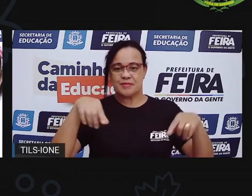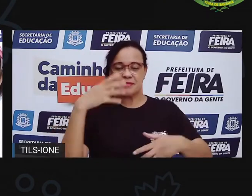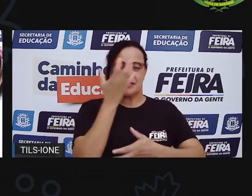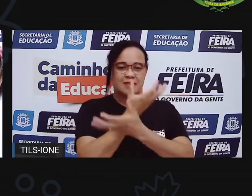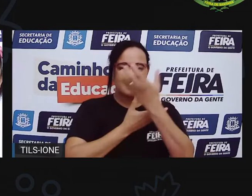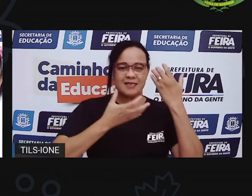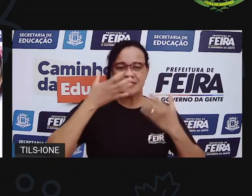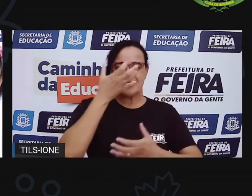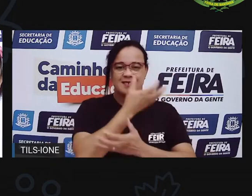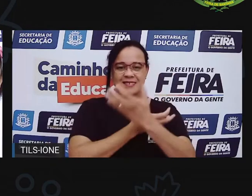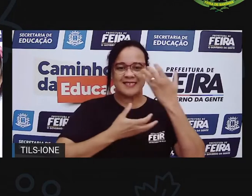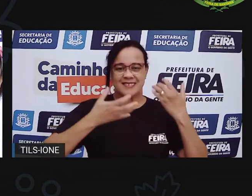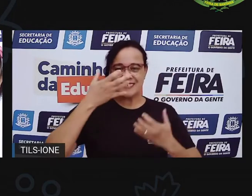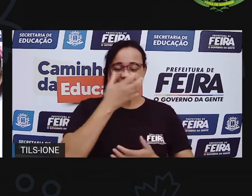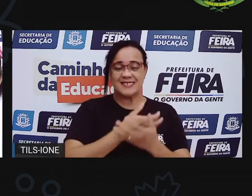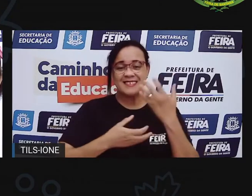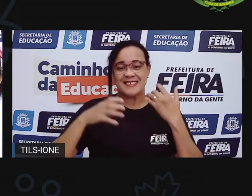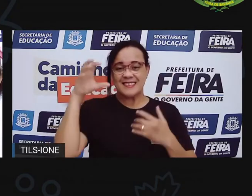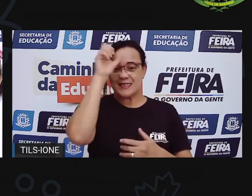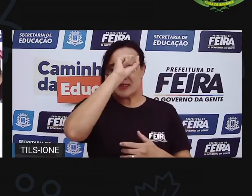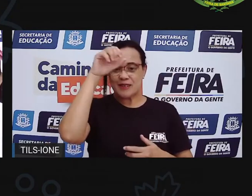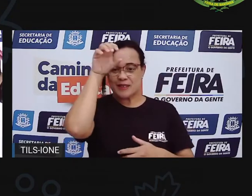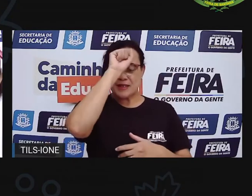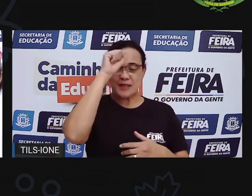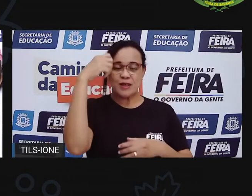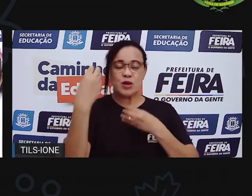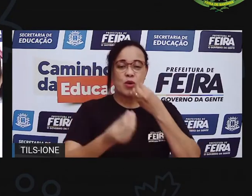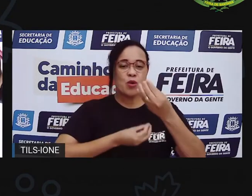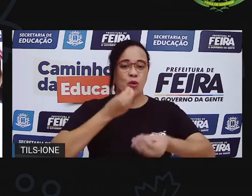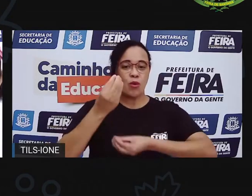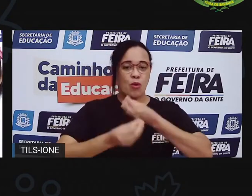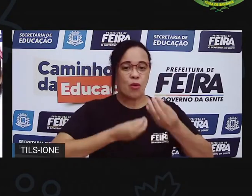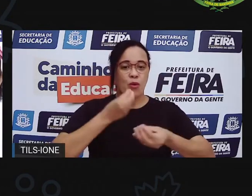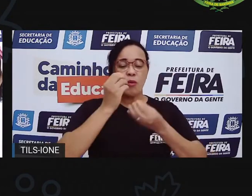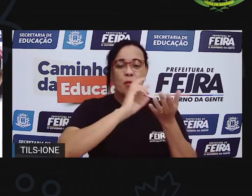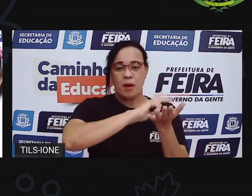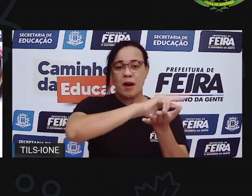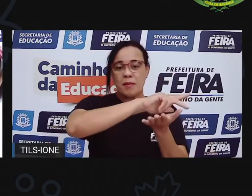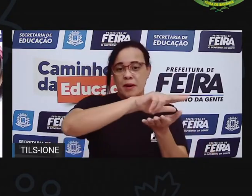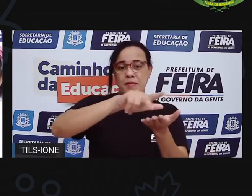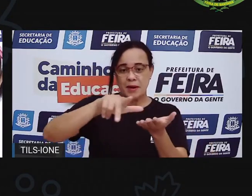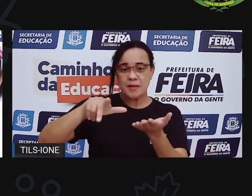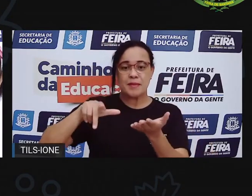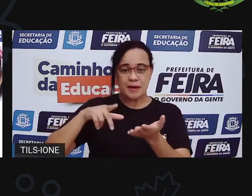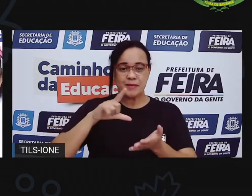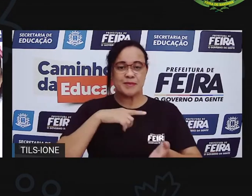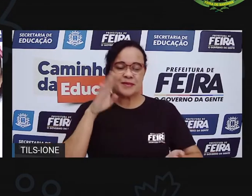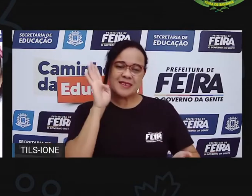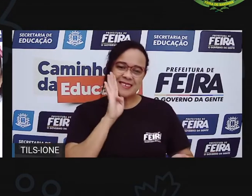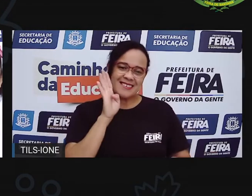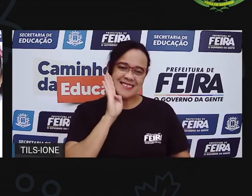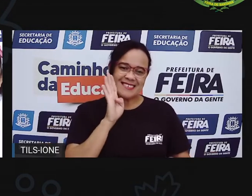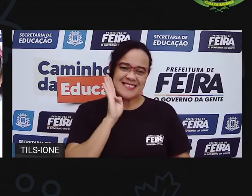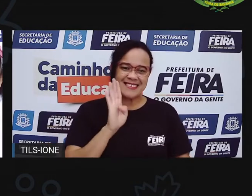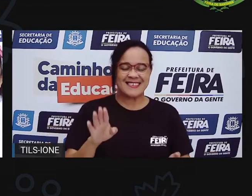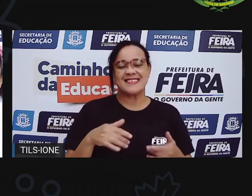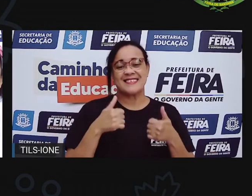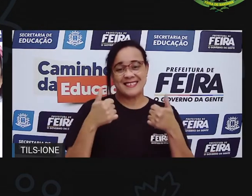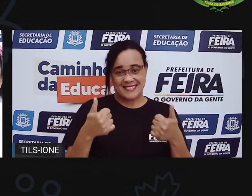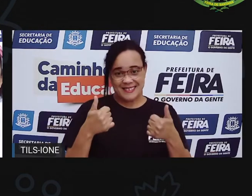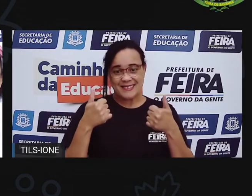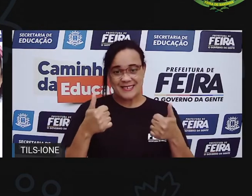também aprender o ritmo, outros ritmos. Isso não é legal? É legal! Ah,